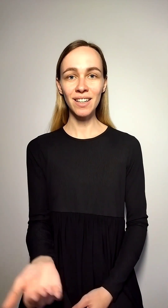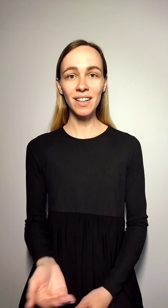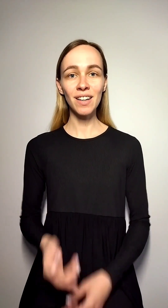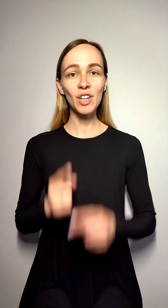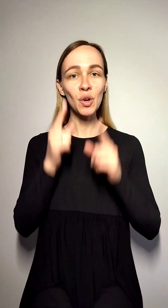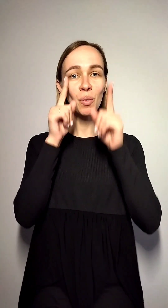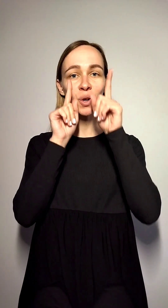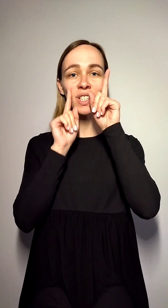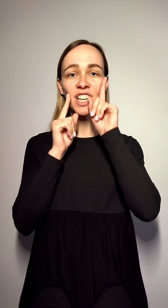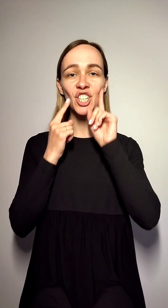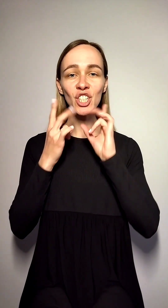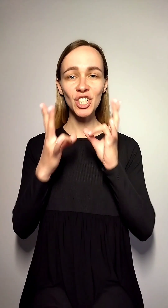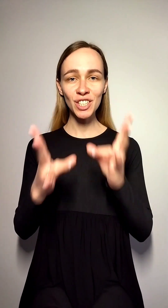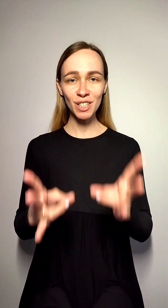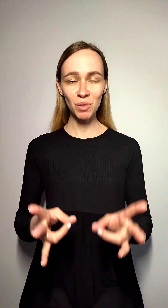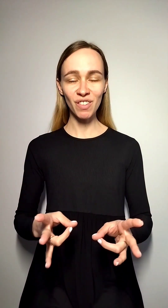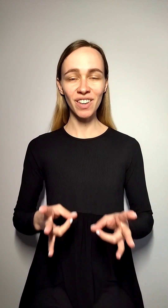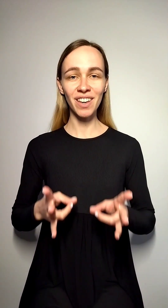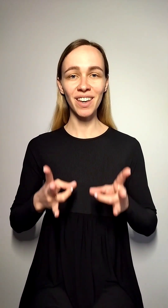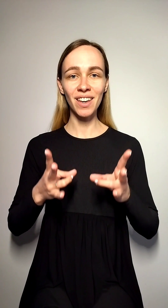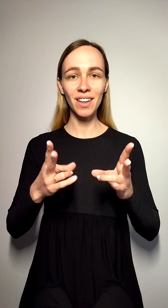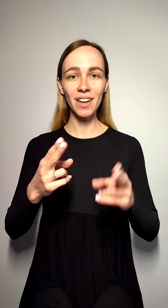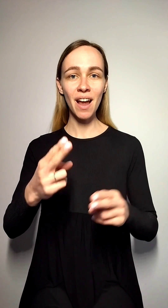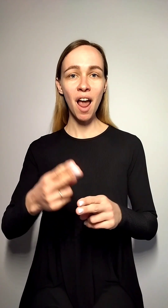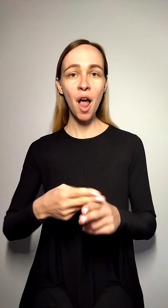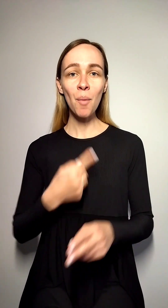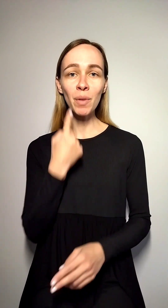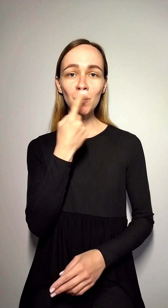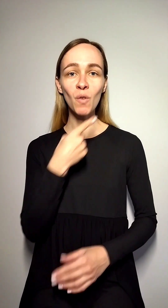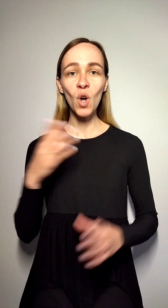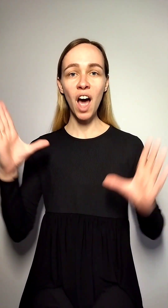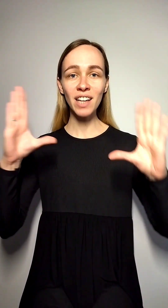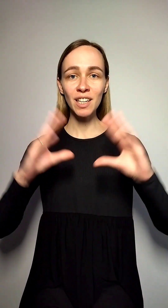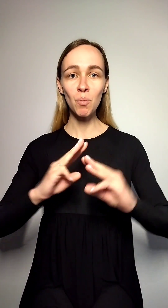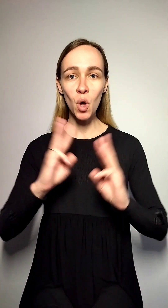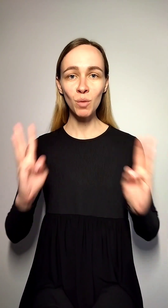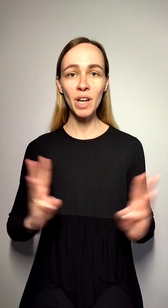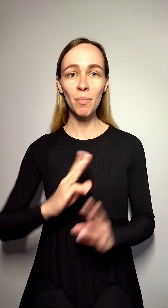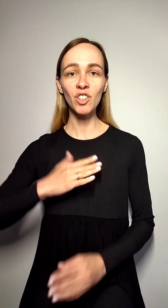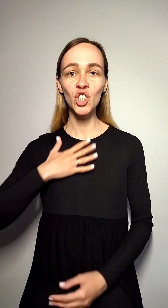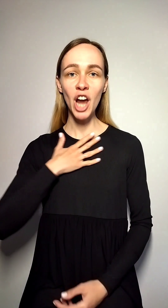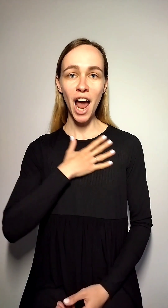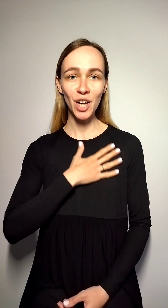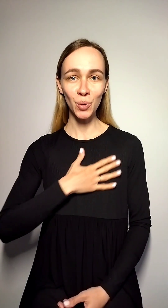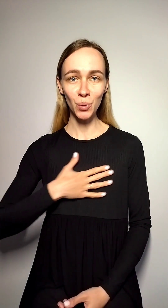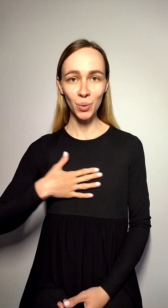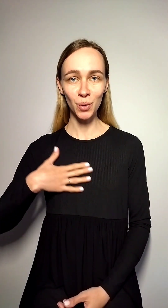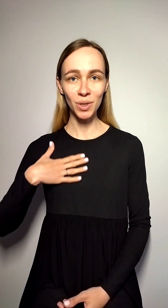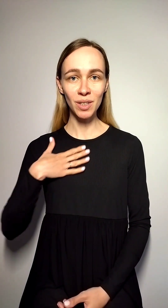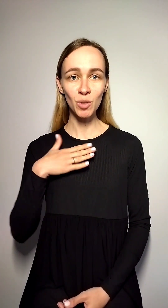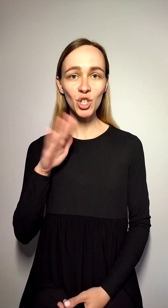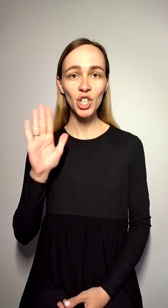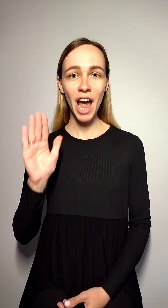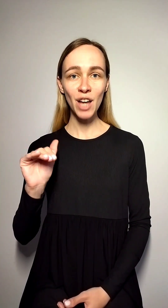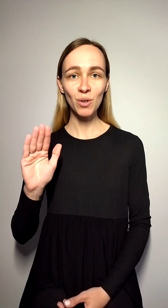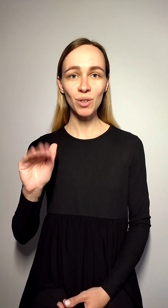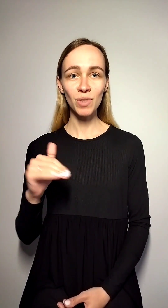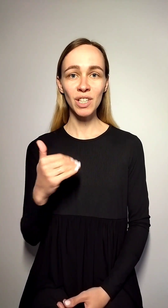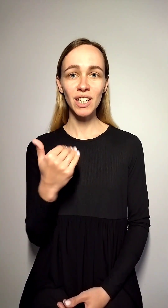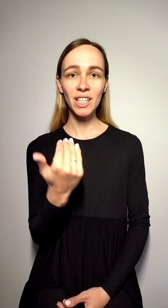Вихлюпується ніжність із-під війн' Безмолно газить полум'янь і чаю Прощай, мій